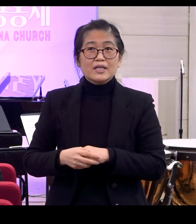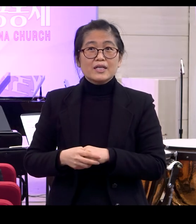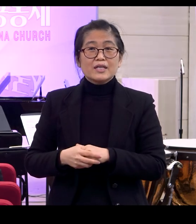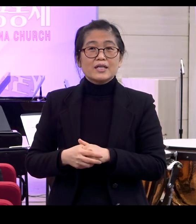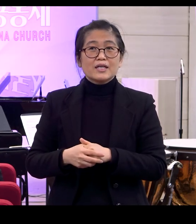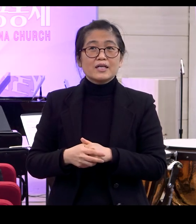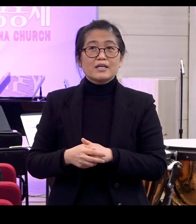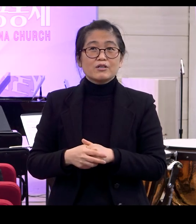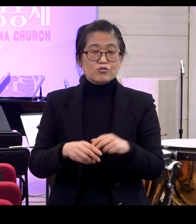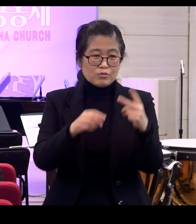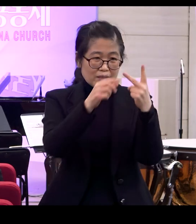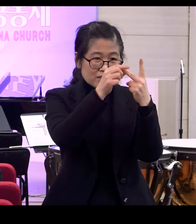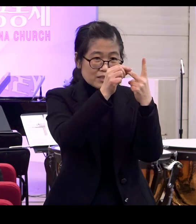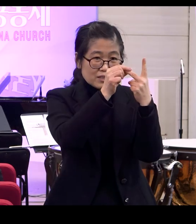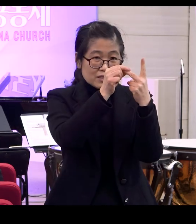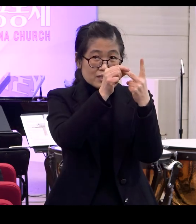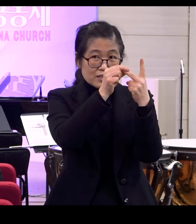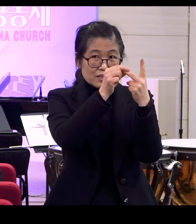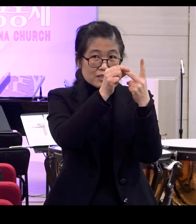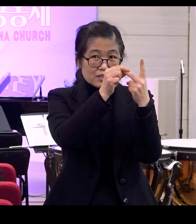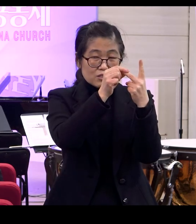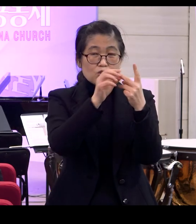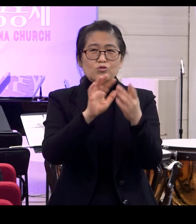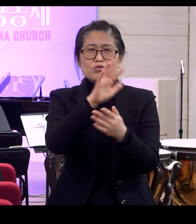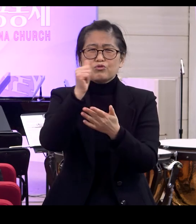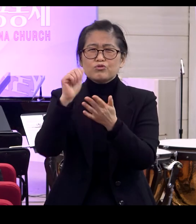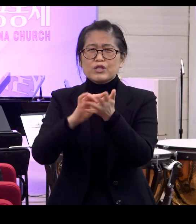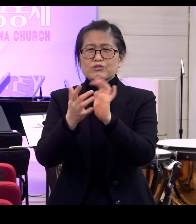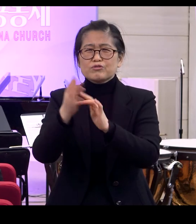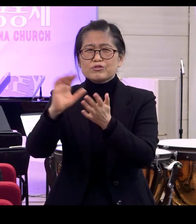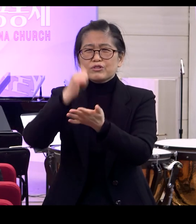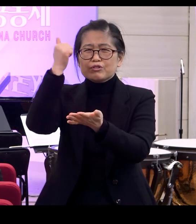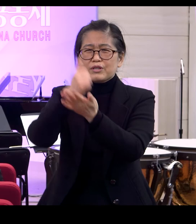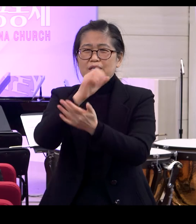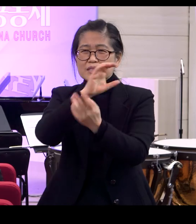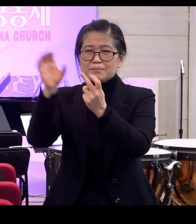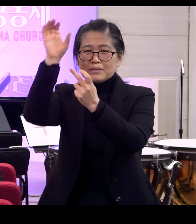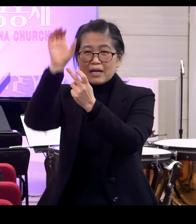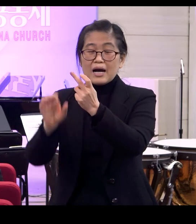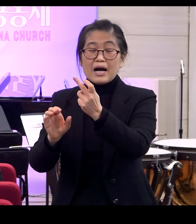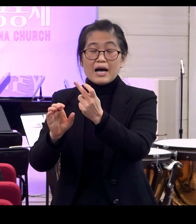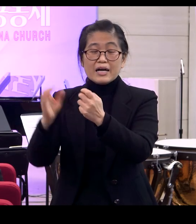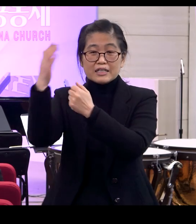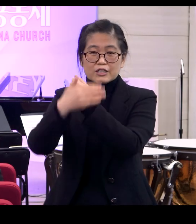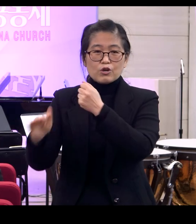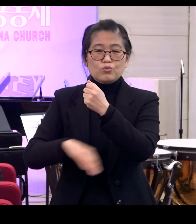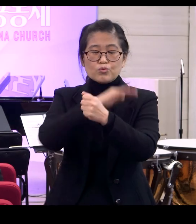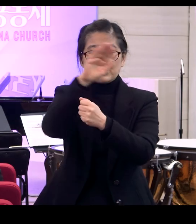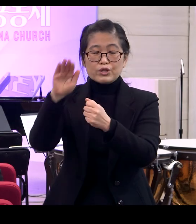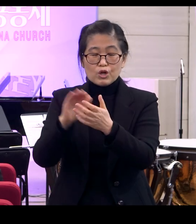그리고 두 번째 또 하나 우리 주 예수 그리스도께서 십자가의 그 은혜로 우리를 구속하셨기 때문에